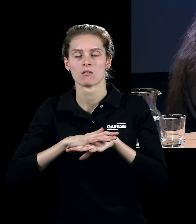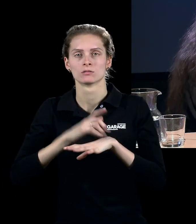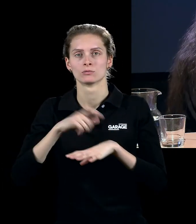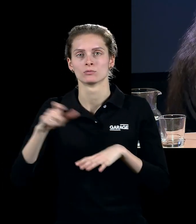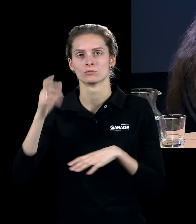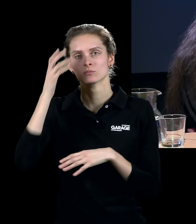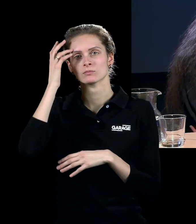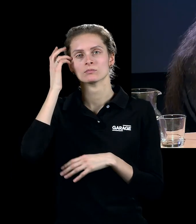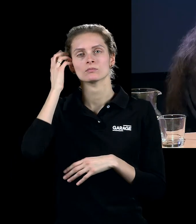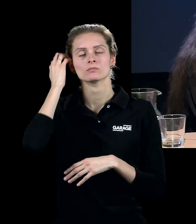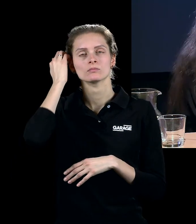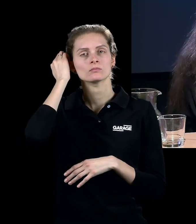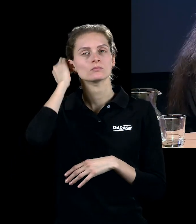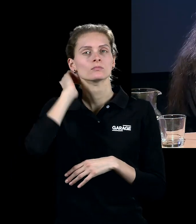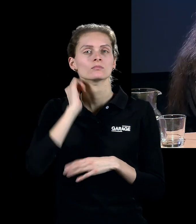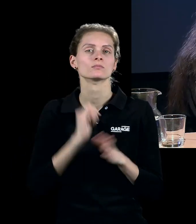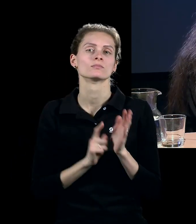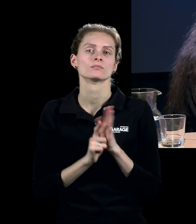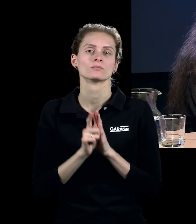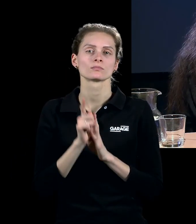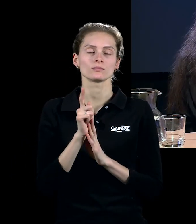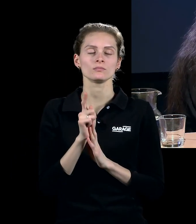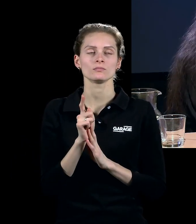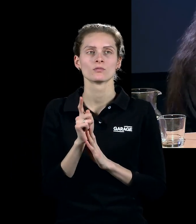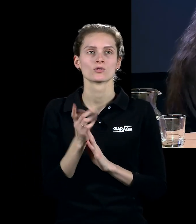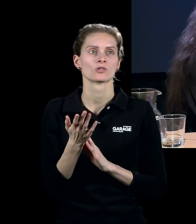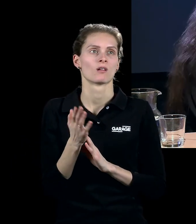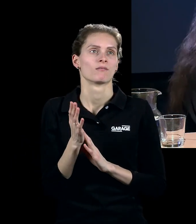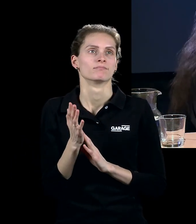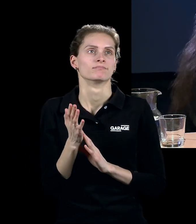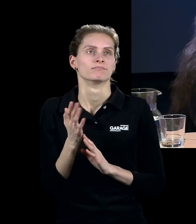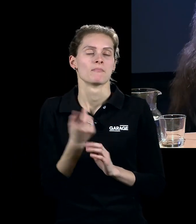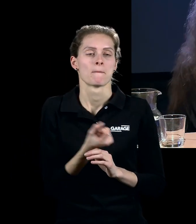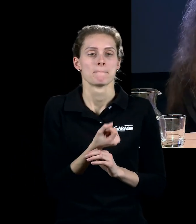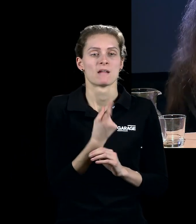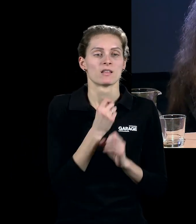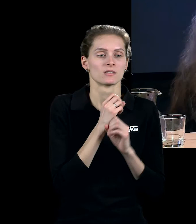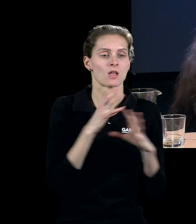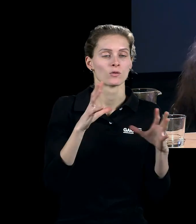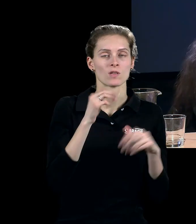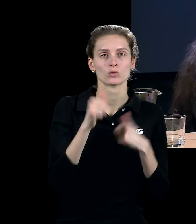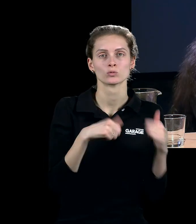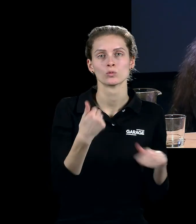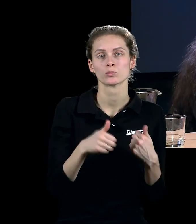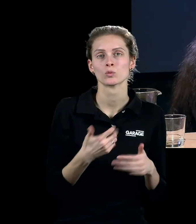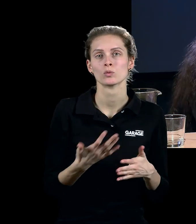Это уже всё-таки начиная с каких-то солитарной массовой культуры. Если говорить о появлении надувных скульптур в